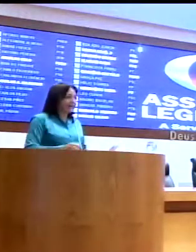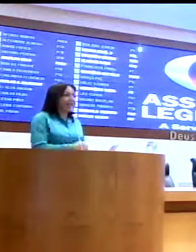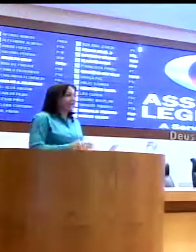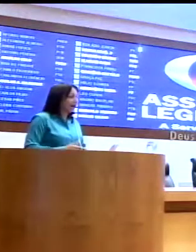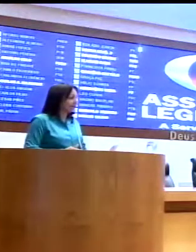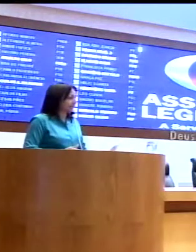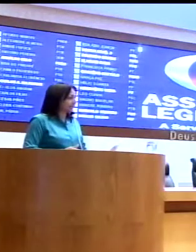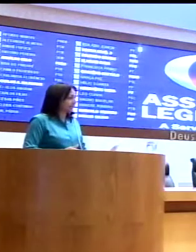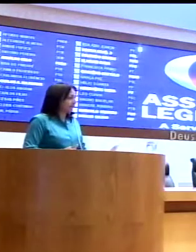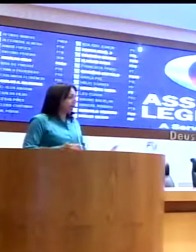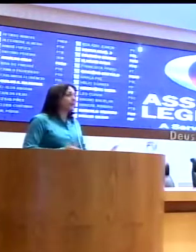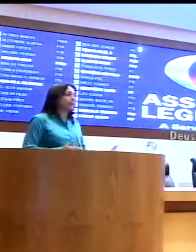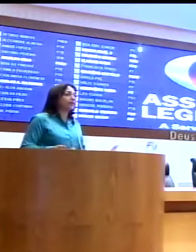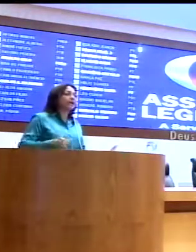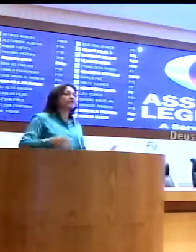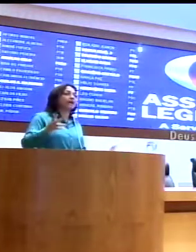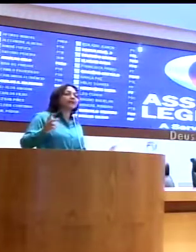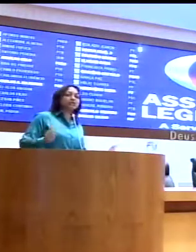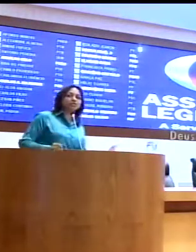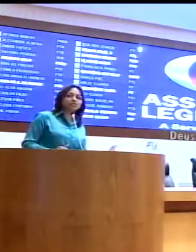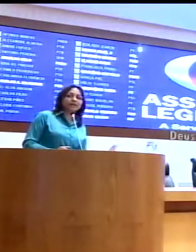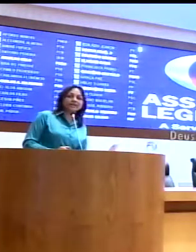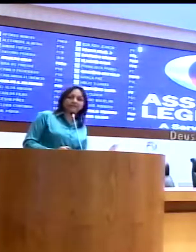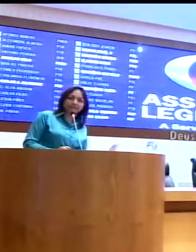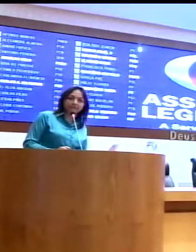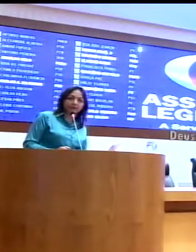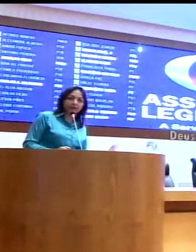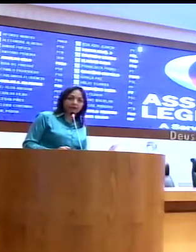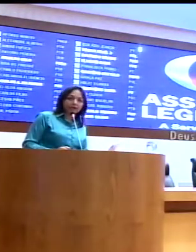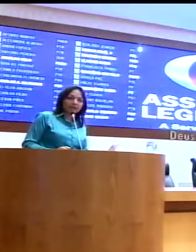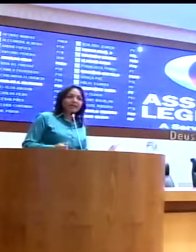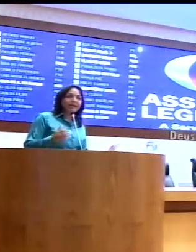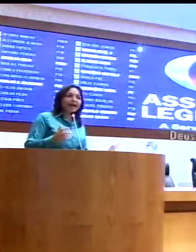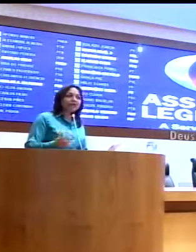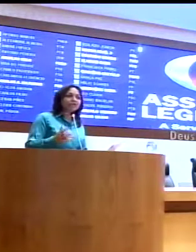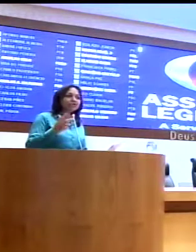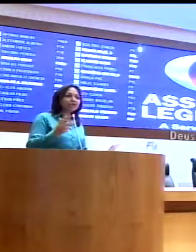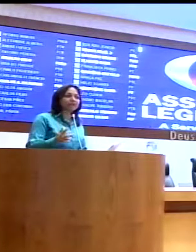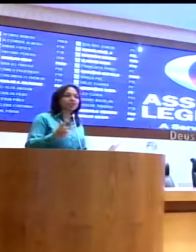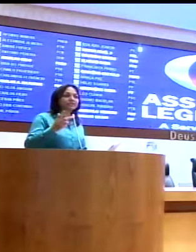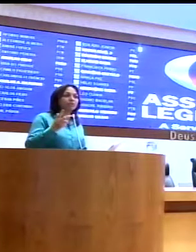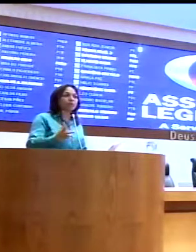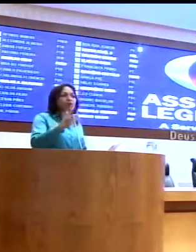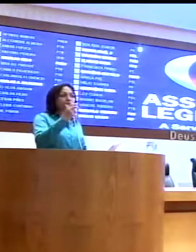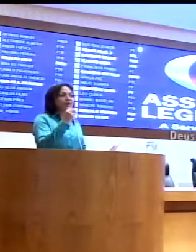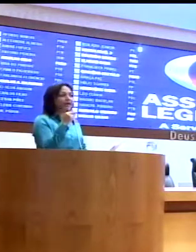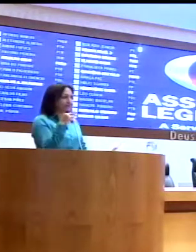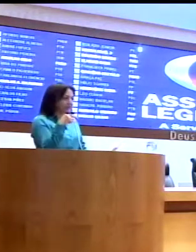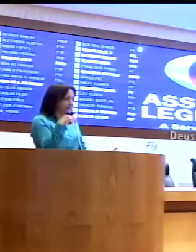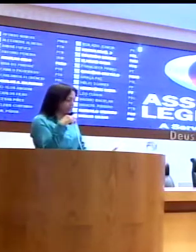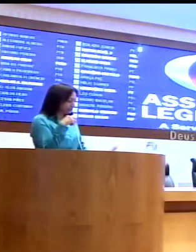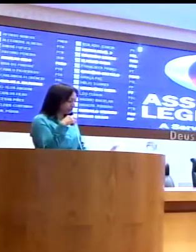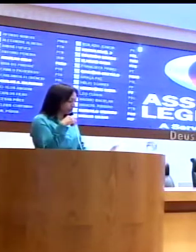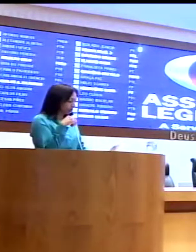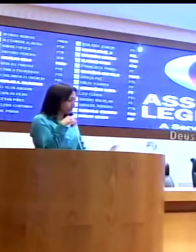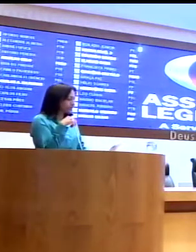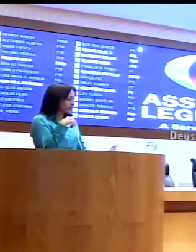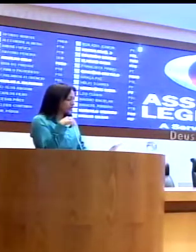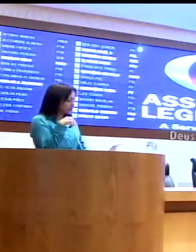Maranhão, que, aliás, é também a cidade onde eu nasci. E aí lá, os indicadores são preocupantes.